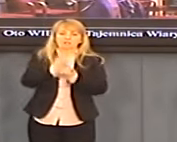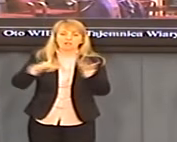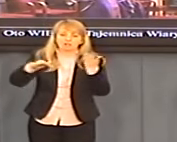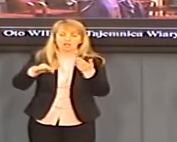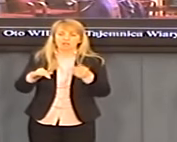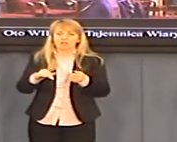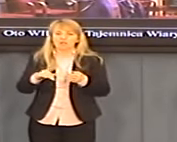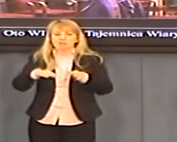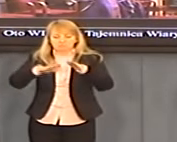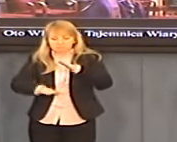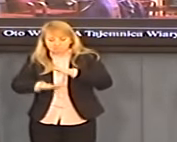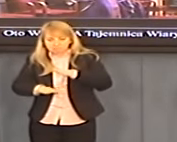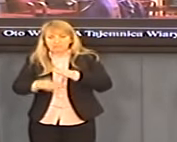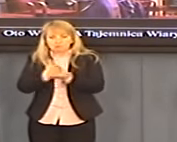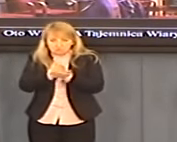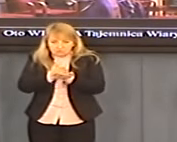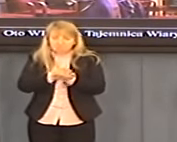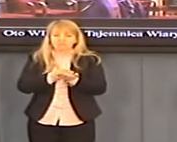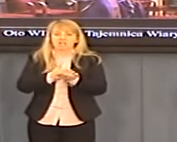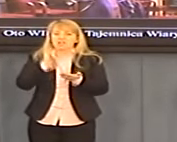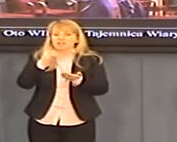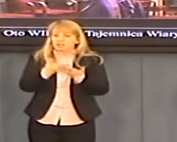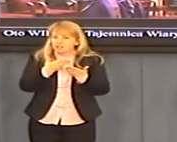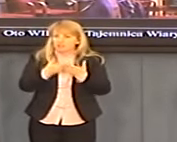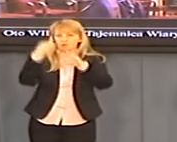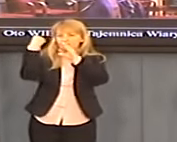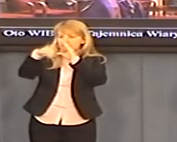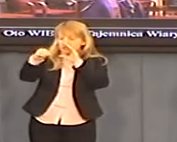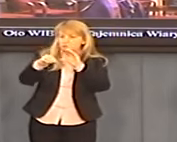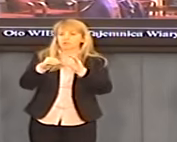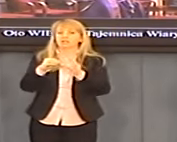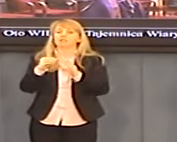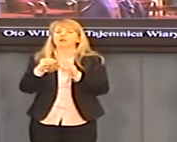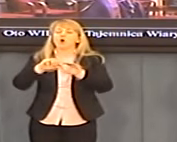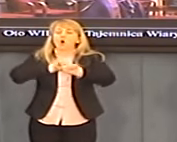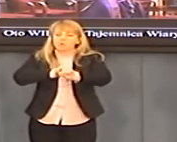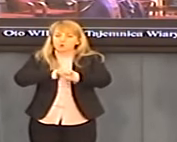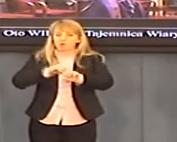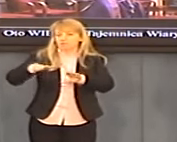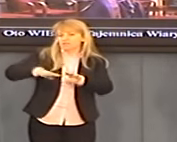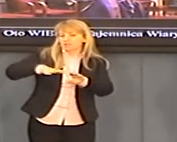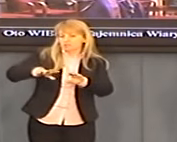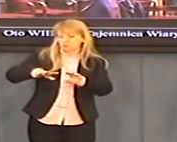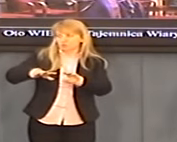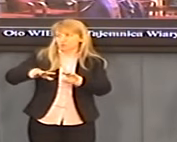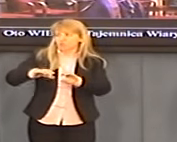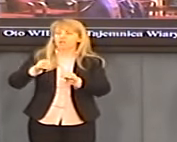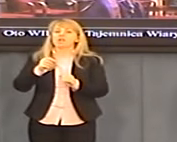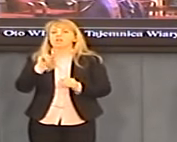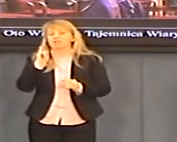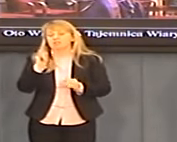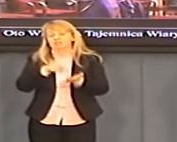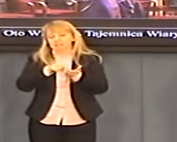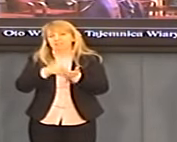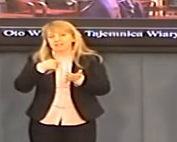której mówił Roman Kotliński dotyczącą obrony wartości, to domyślam się, że właśnie